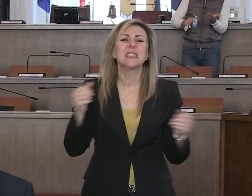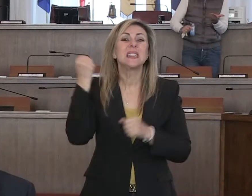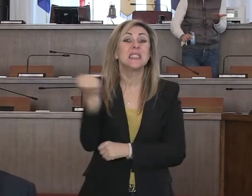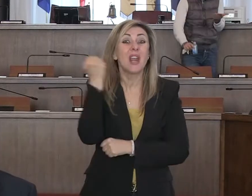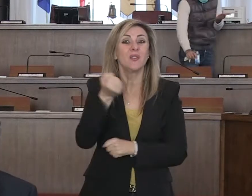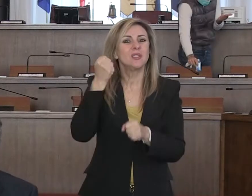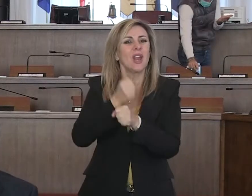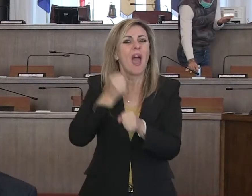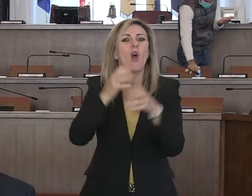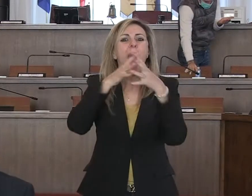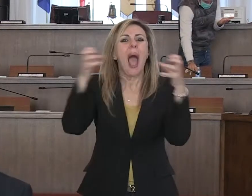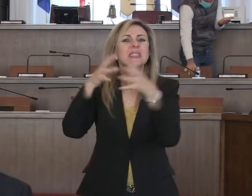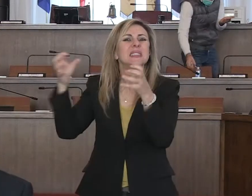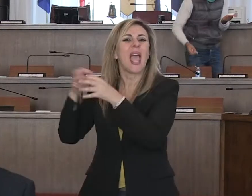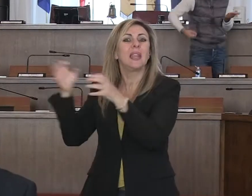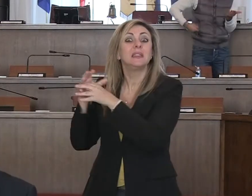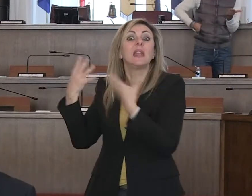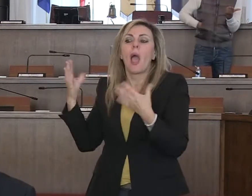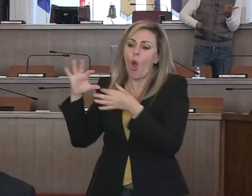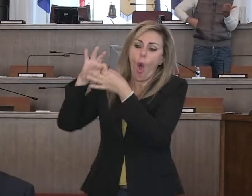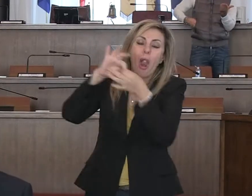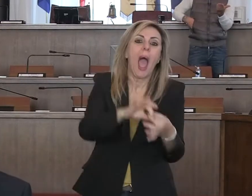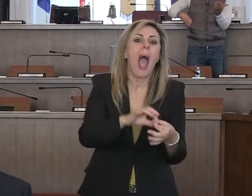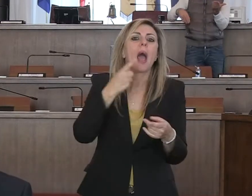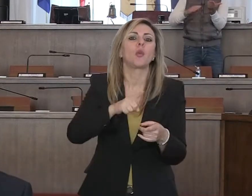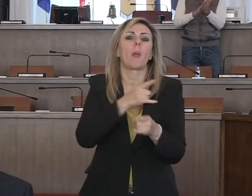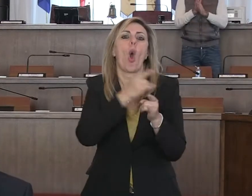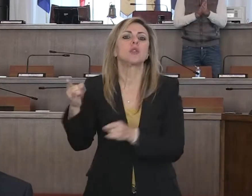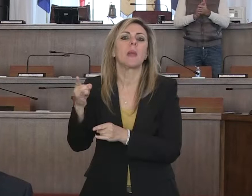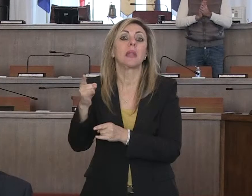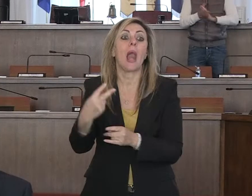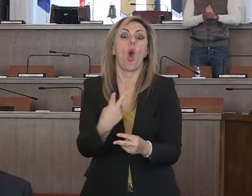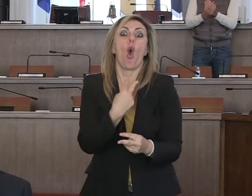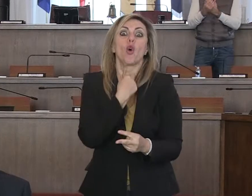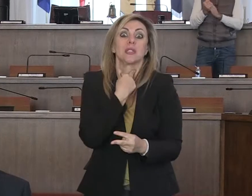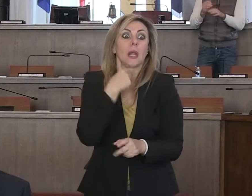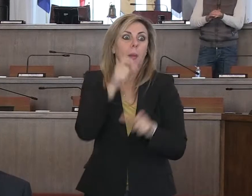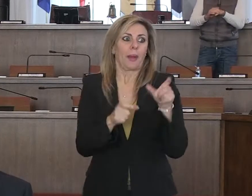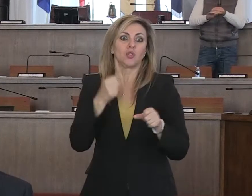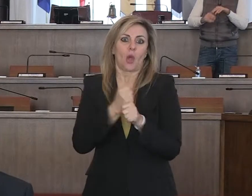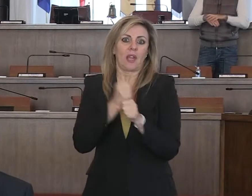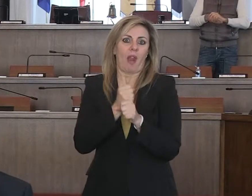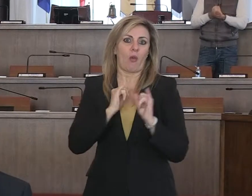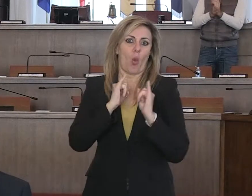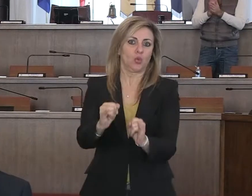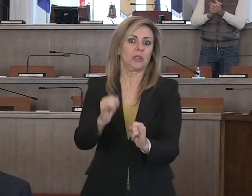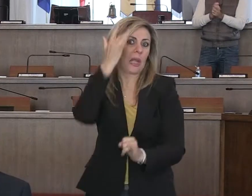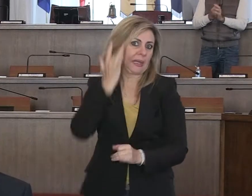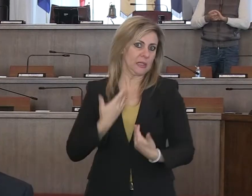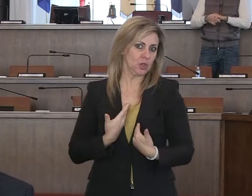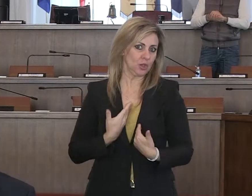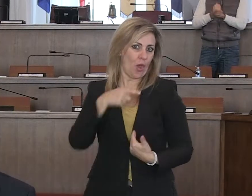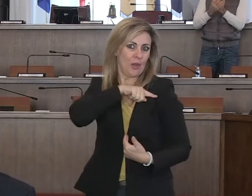altre aziende strategiche che costringono le persone a dover uscire, dover lavorare e quindi a mettersi a rischio, ma in